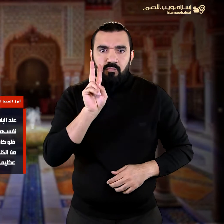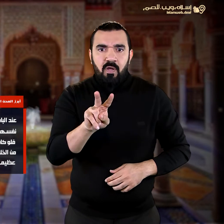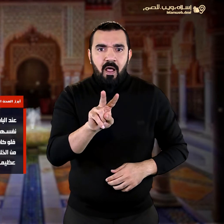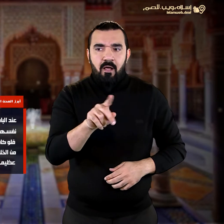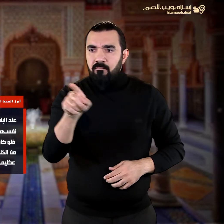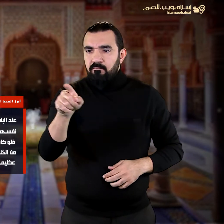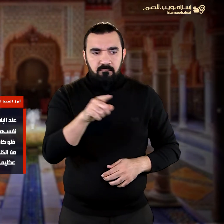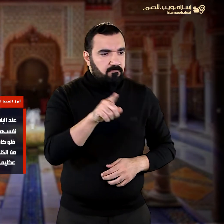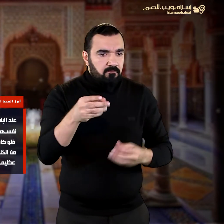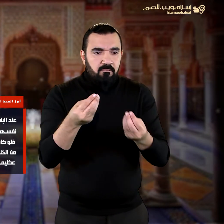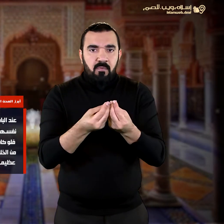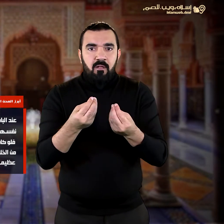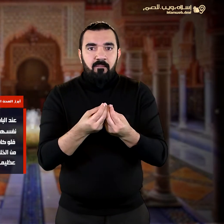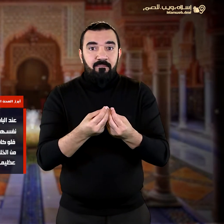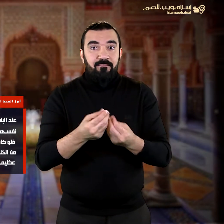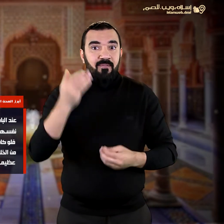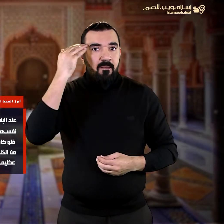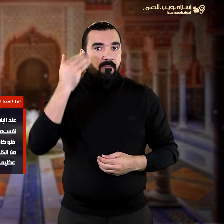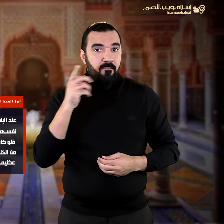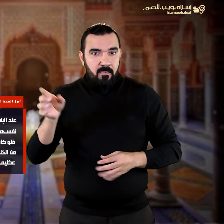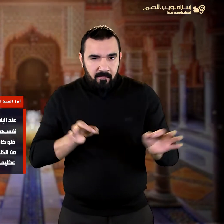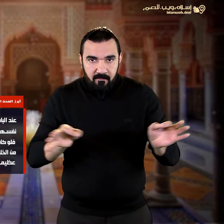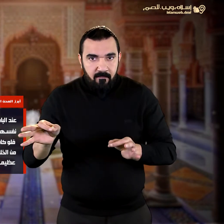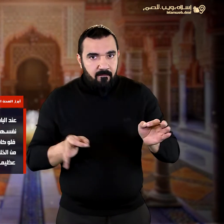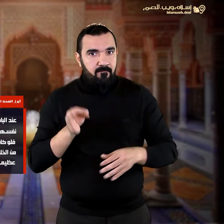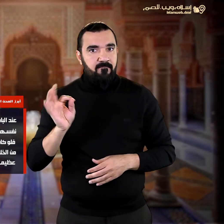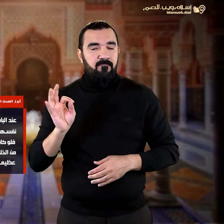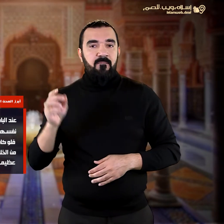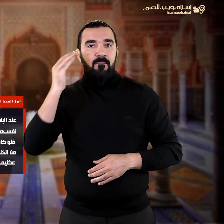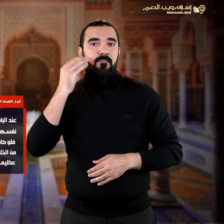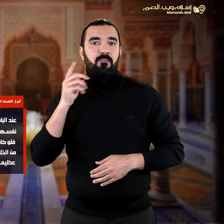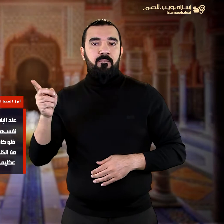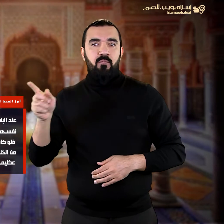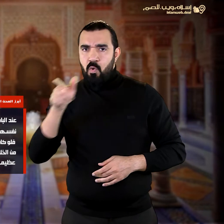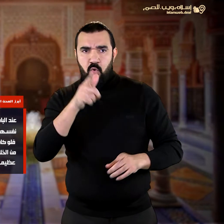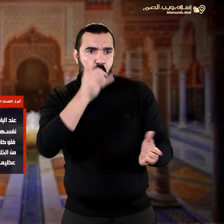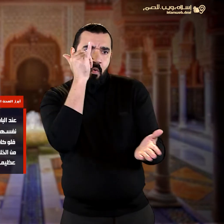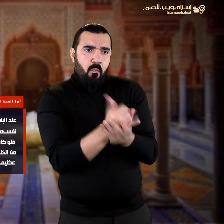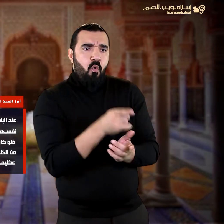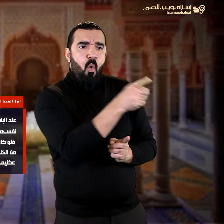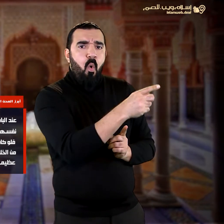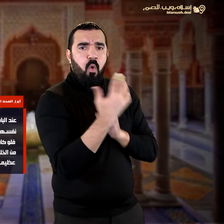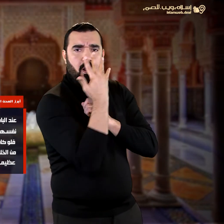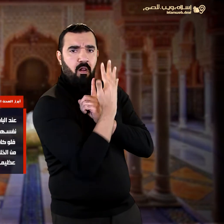وكيد النساء عظيم فاتهمت يوسف أنه راودها عن نفسها